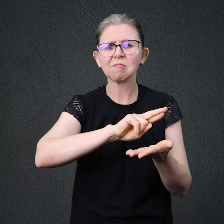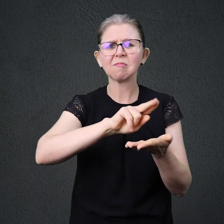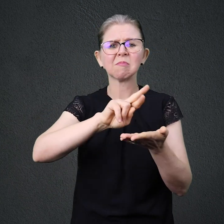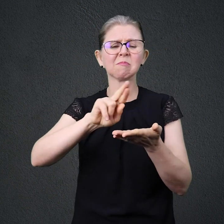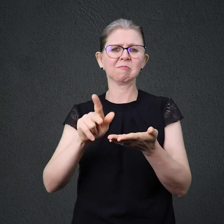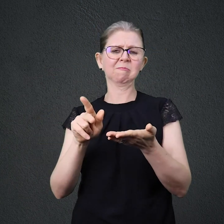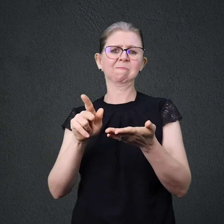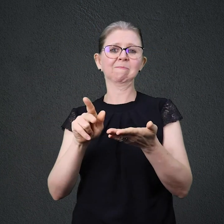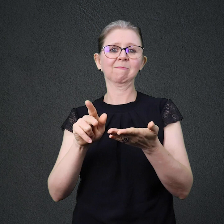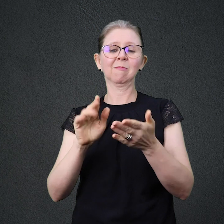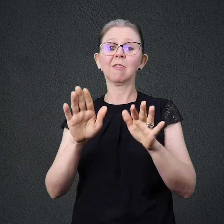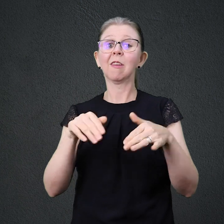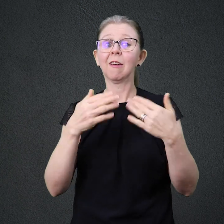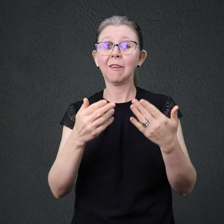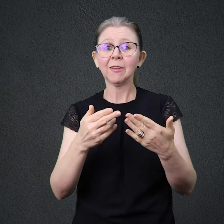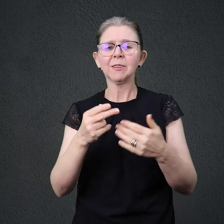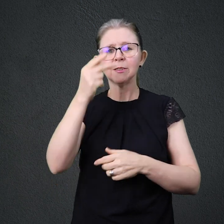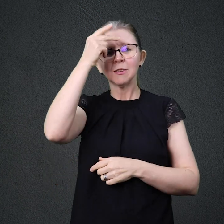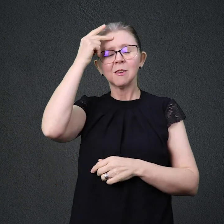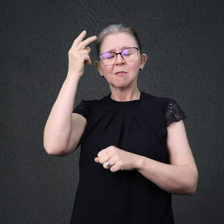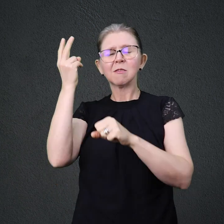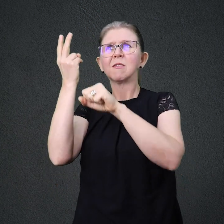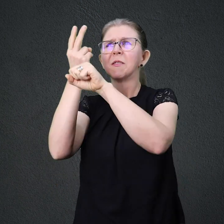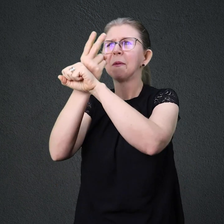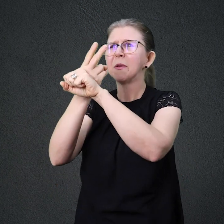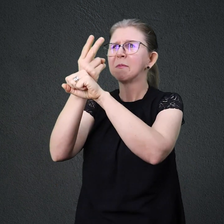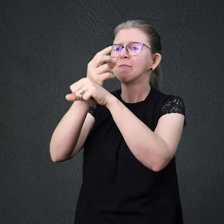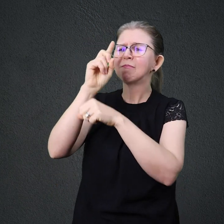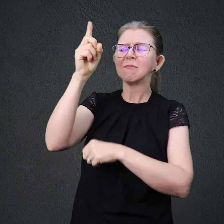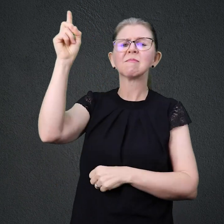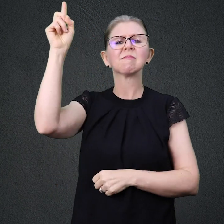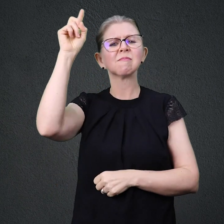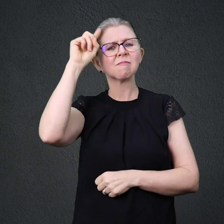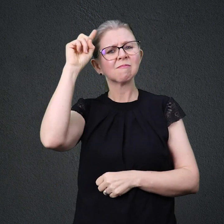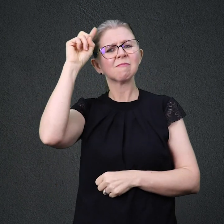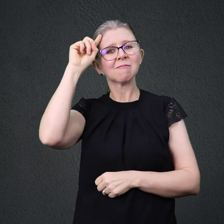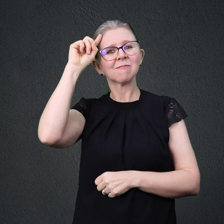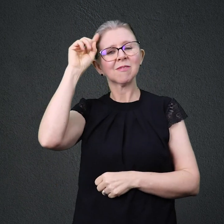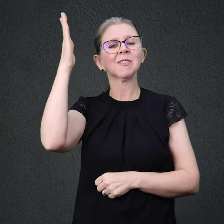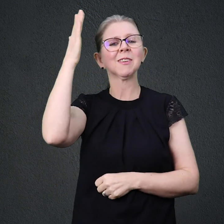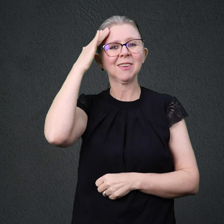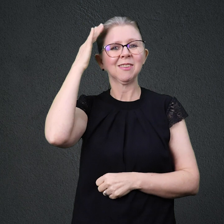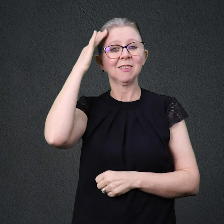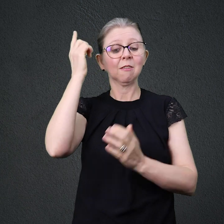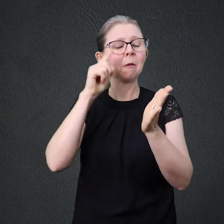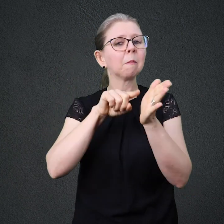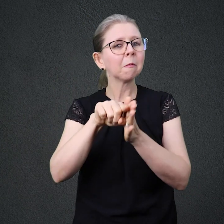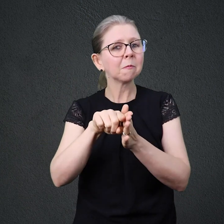nuances aqueles que buscam ao Senhor diariamente Pergunto a você, caro ouvinte, você já conhece essa